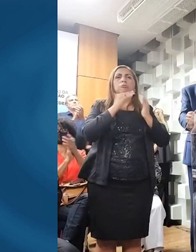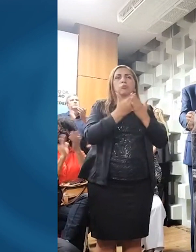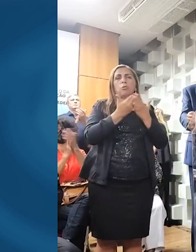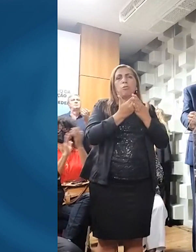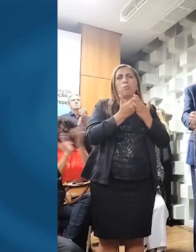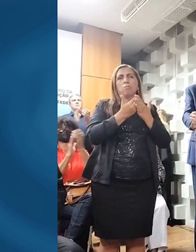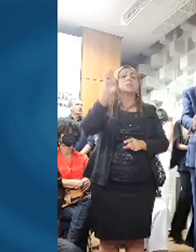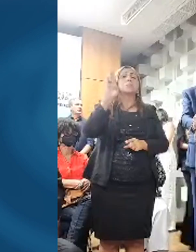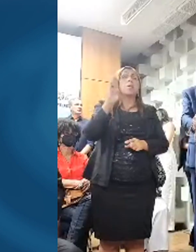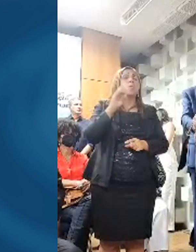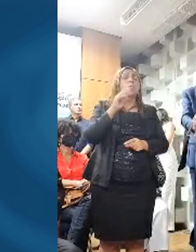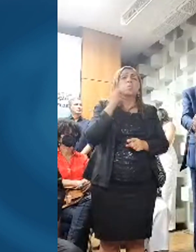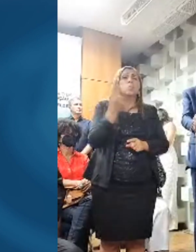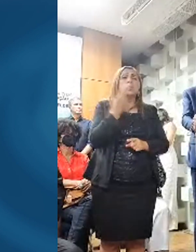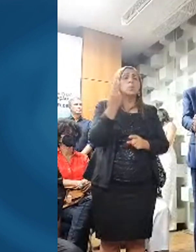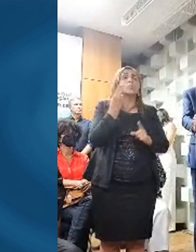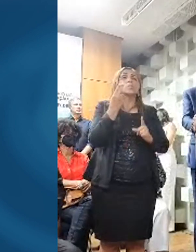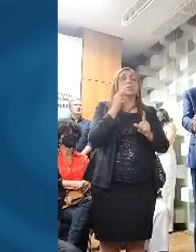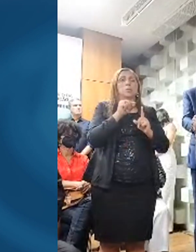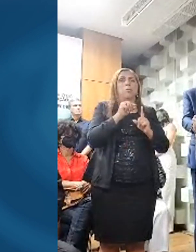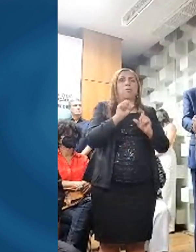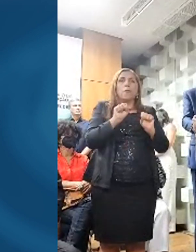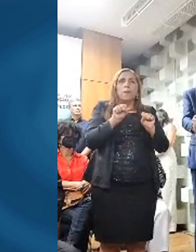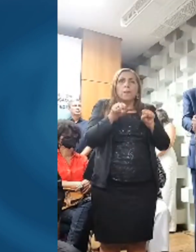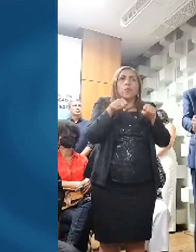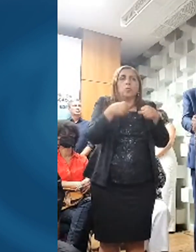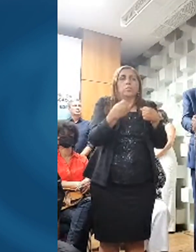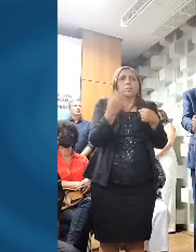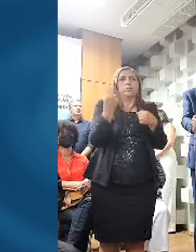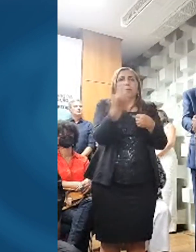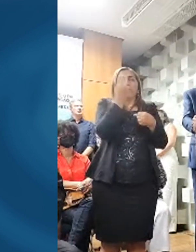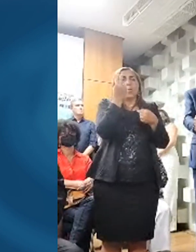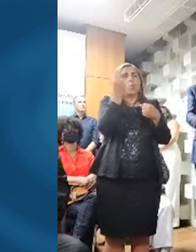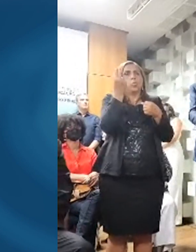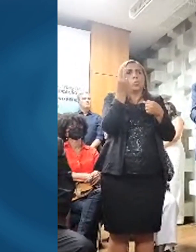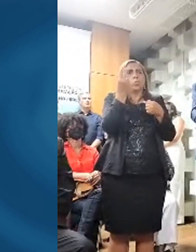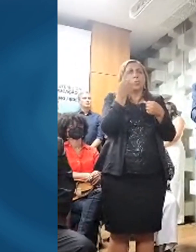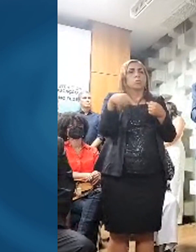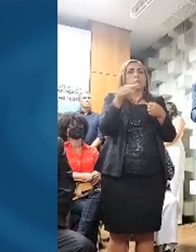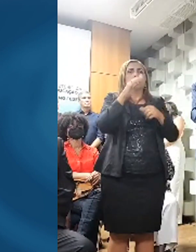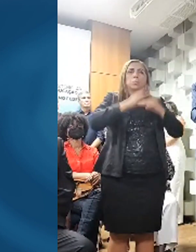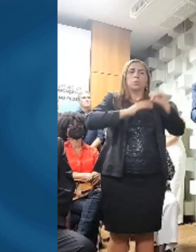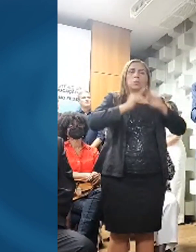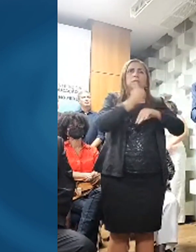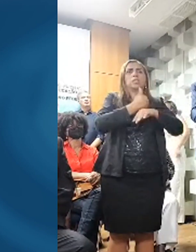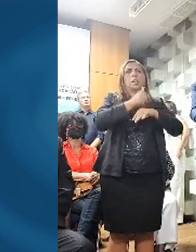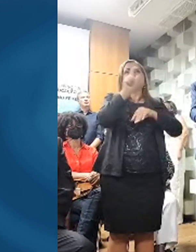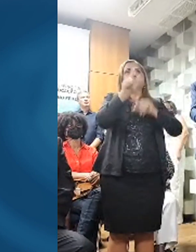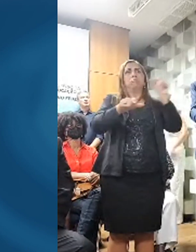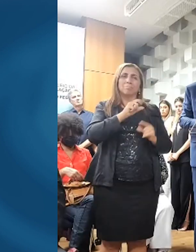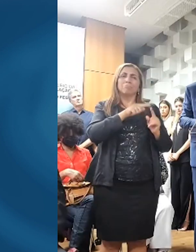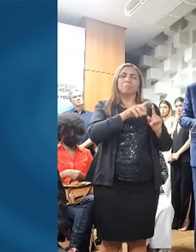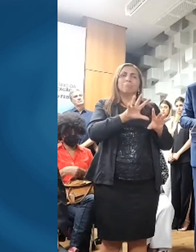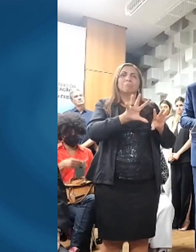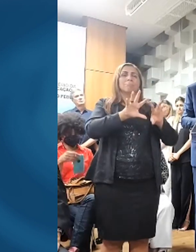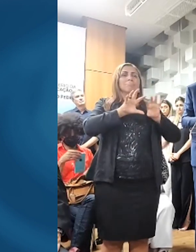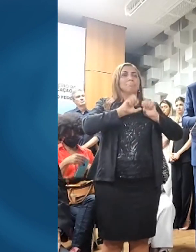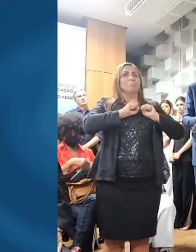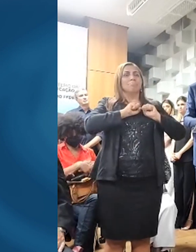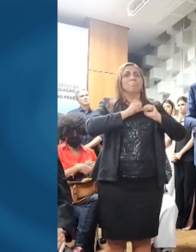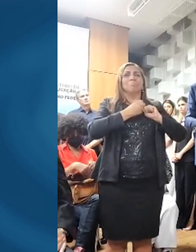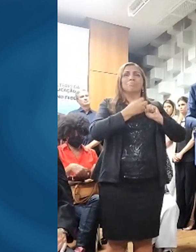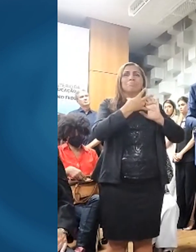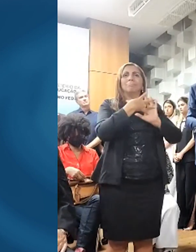O fortalecimento e valorização dos nossos profissionais da educação. Camilo